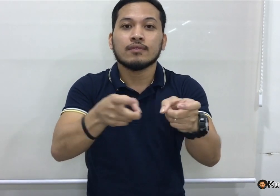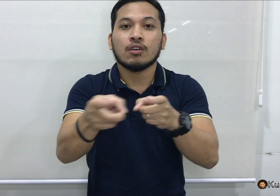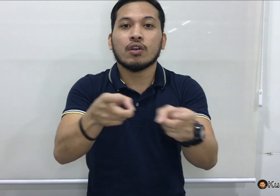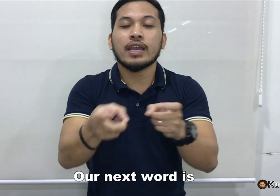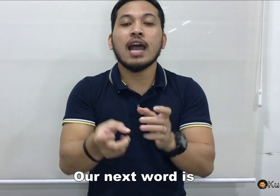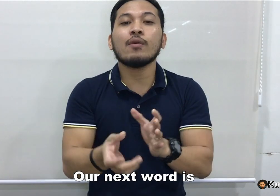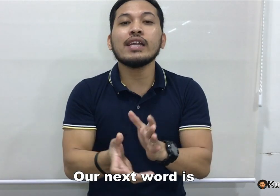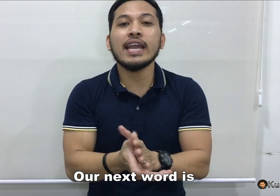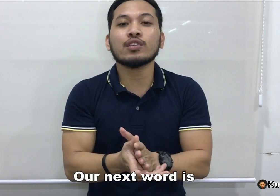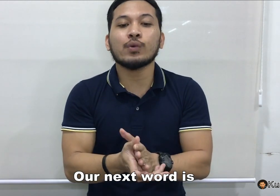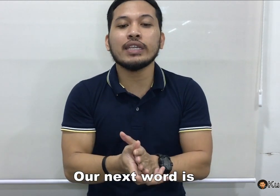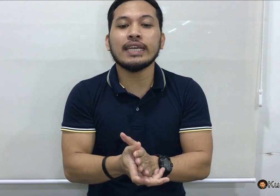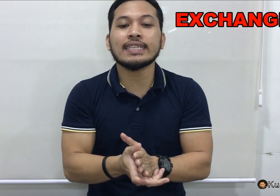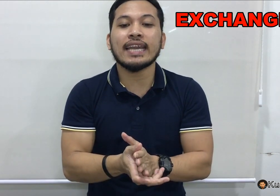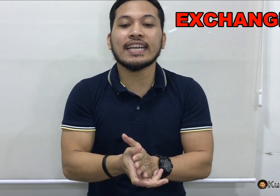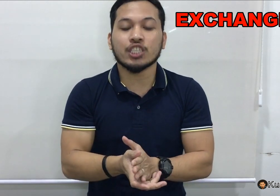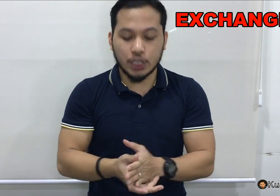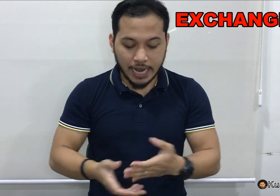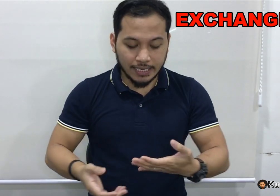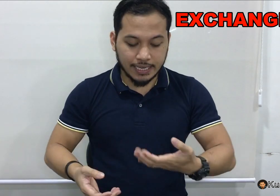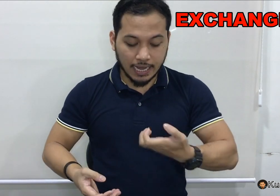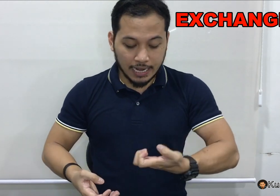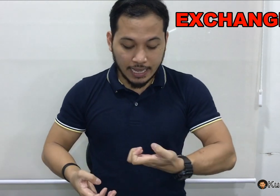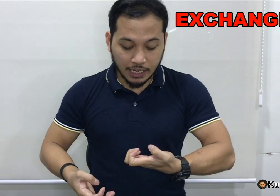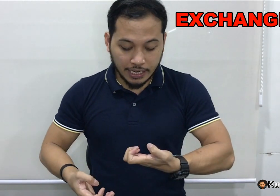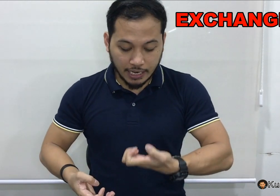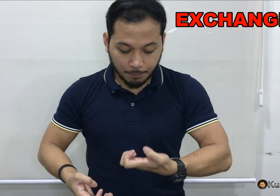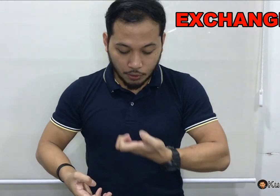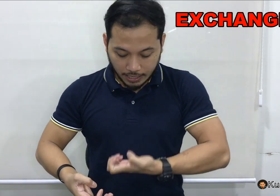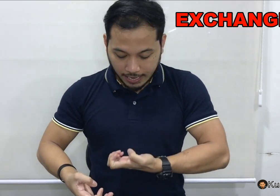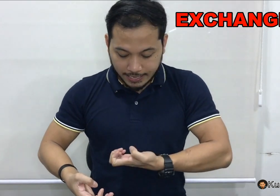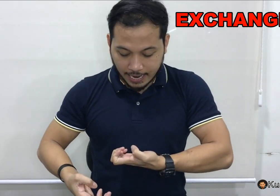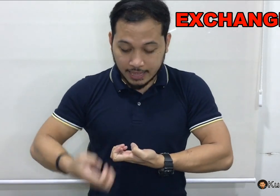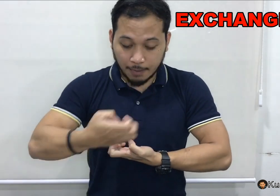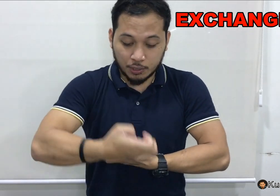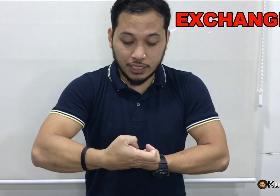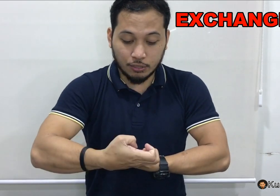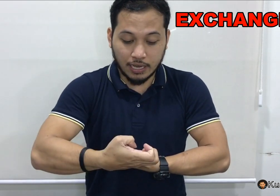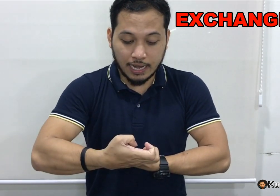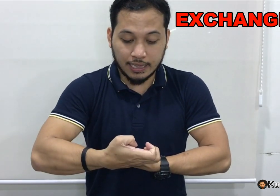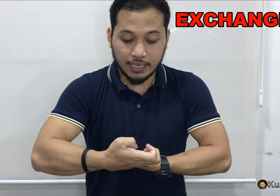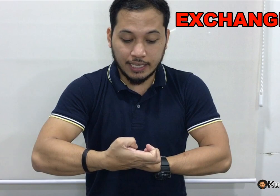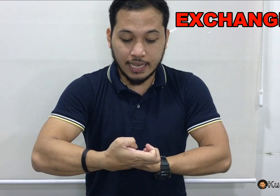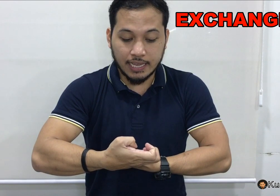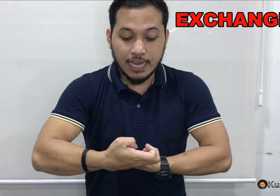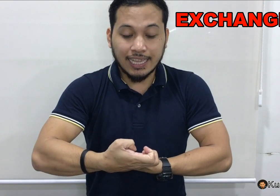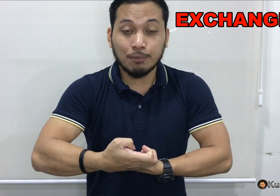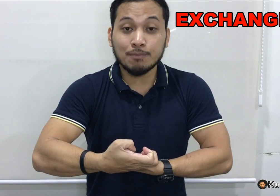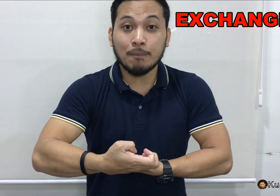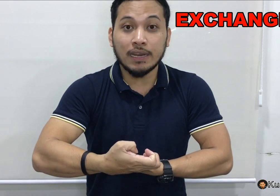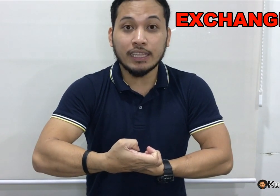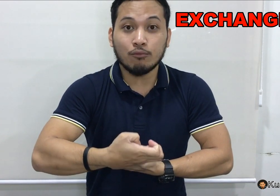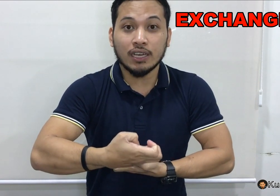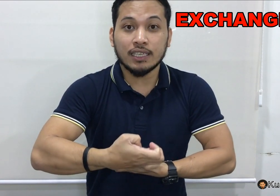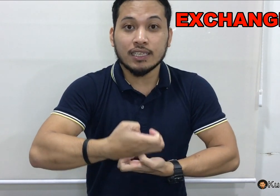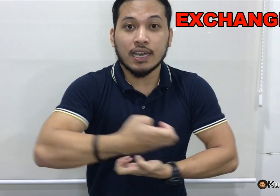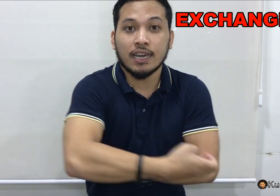Okay. Our next word is, exchange. Naka letter E ka po, naka ganyan, tapos dito naka letter E din. Tapos pagpalitin mo lang din siya.